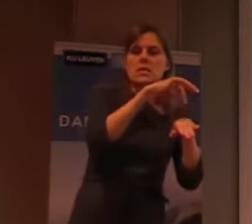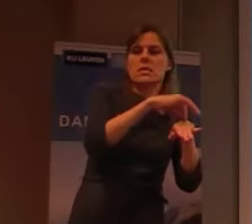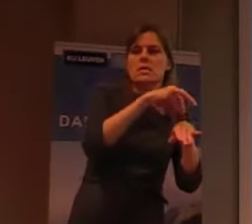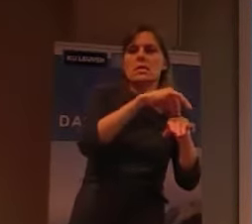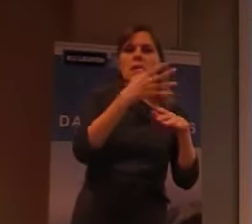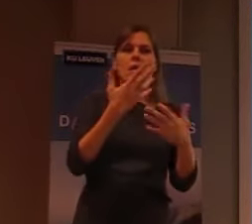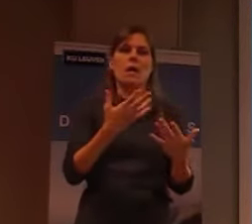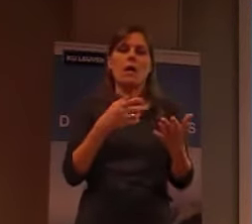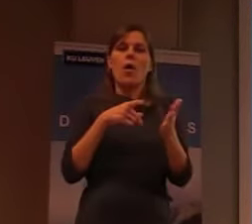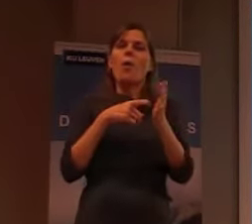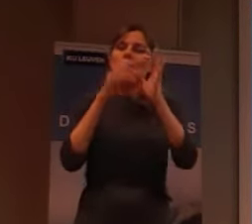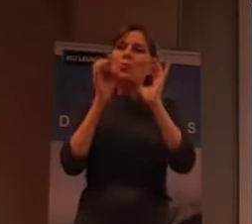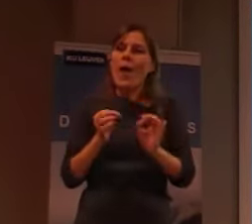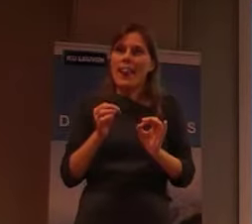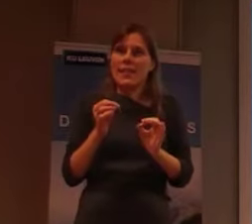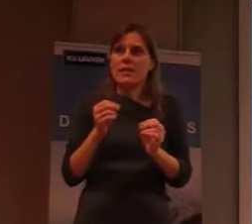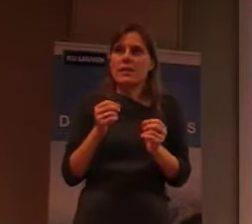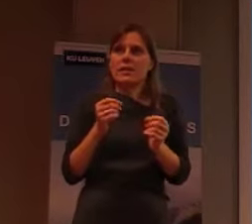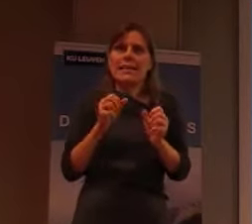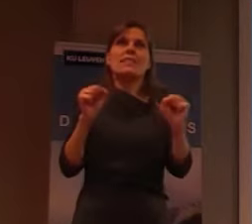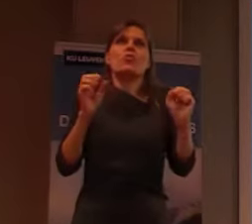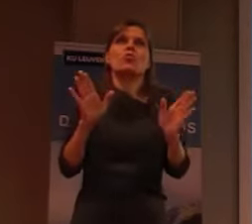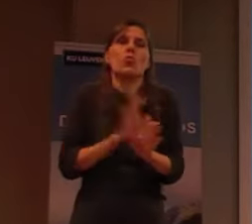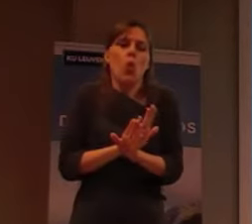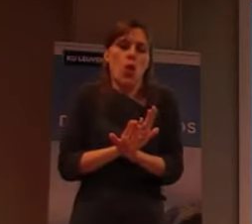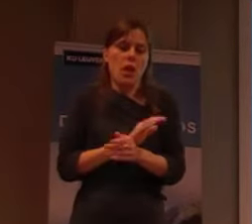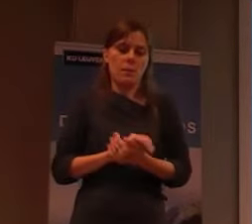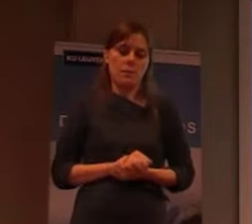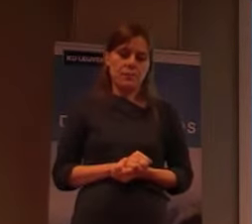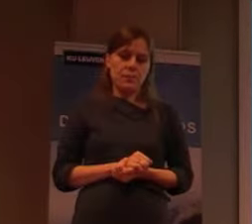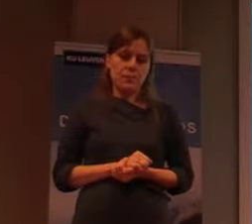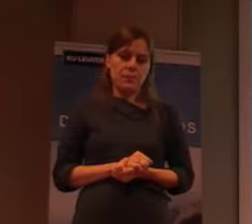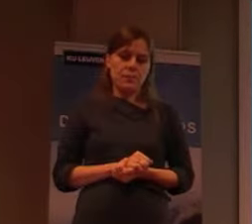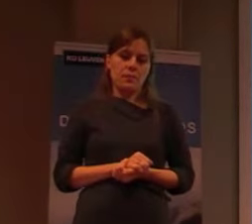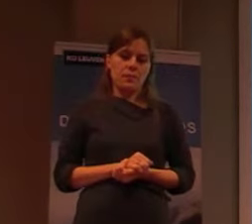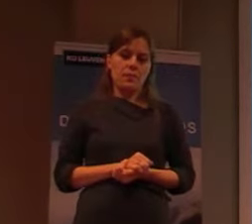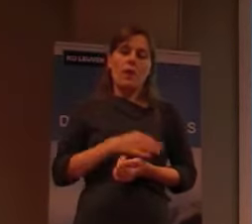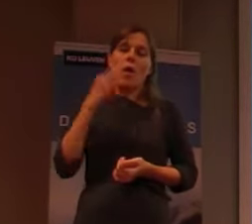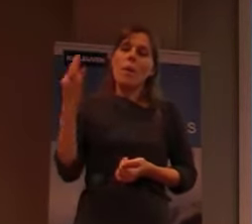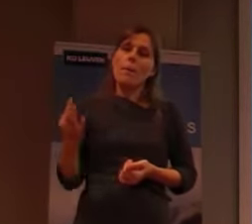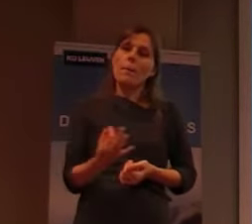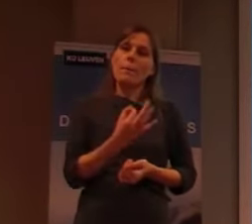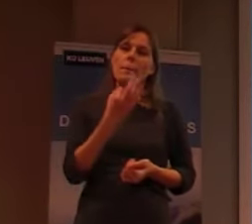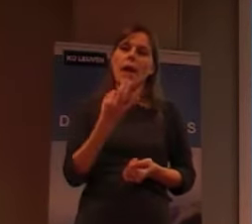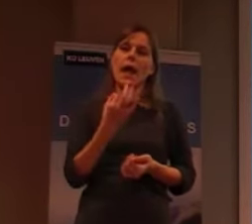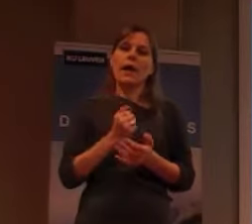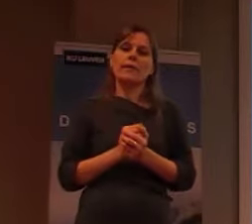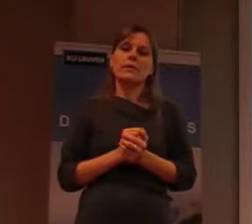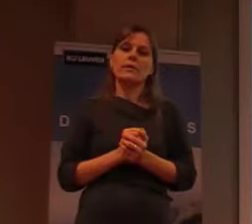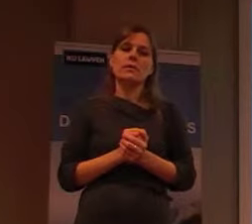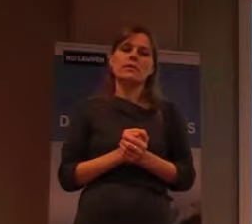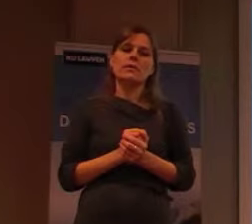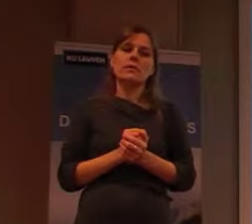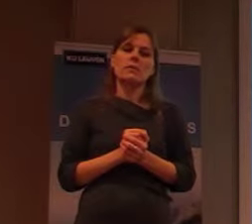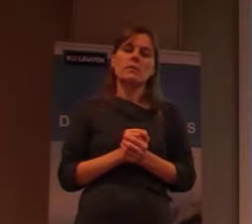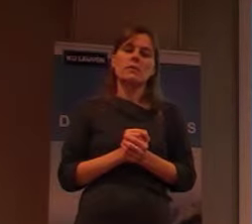Dus, er moet eigenlijk, iets gedaan worden. dus, dus, is het eigenlijk, heel belangrijk, om dan te zien, hoe dat men, in